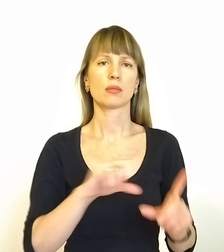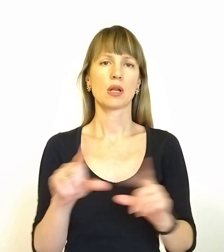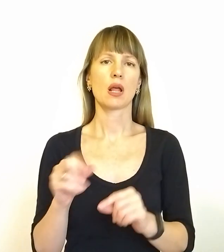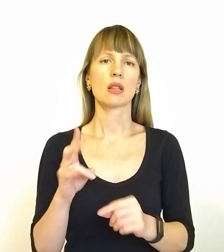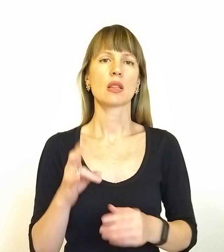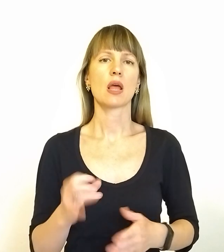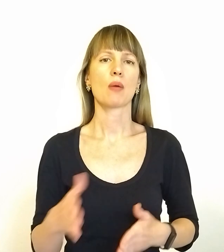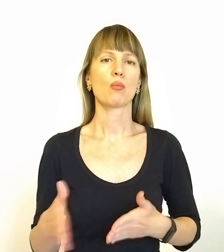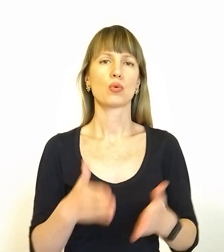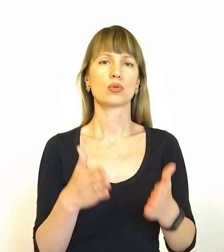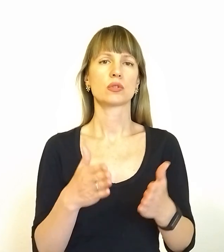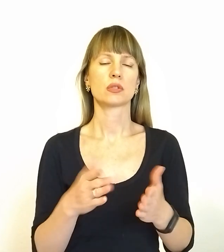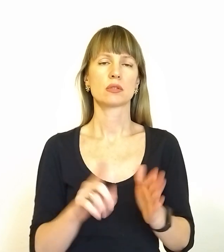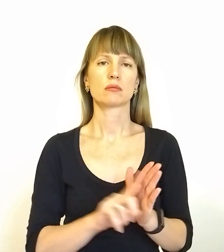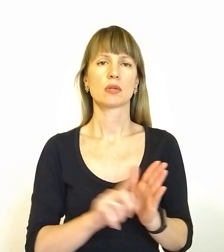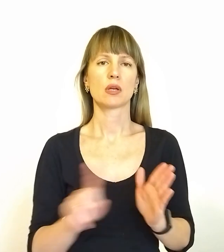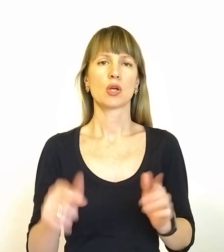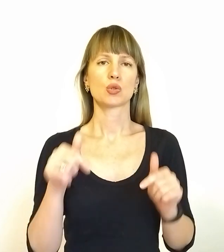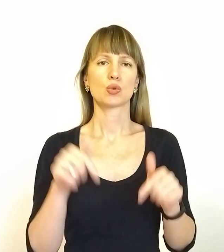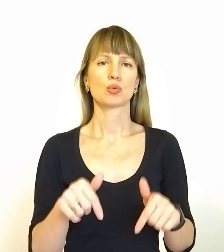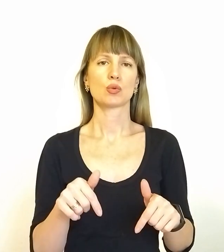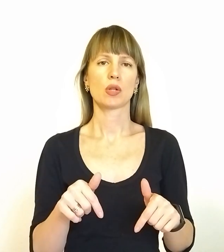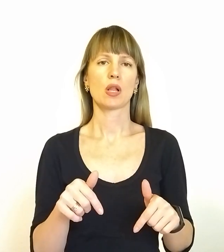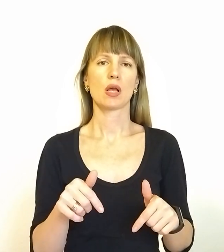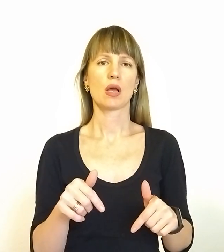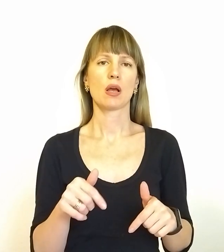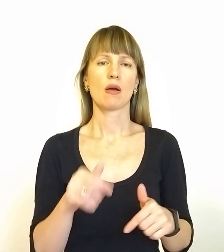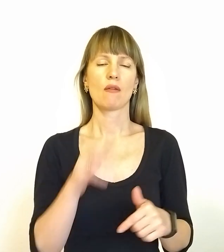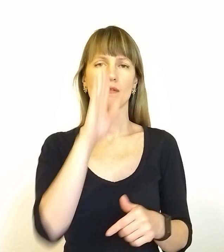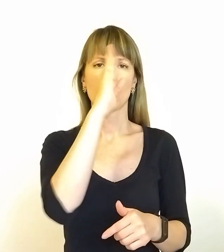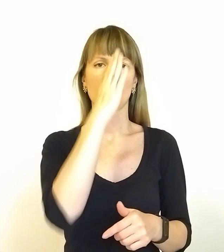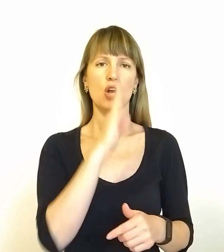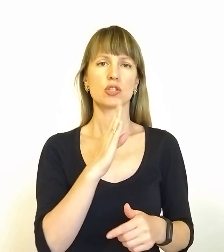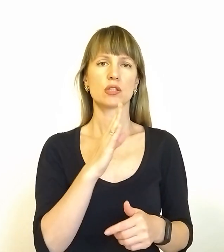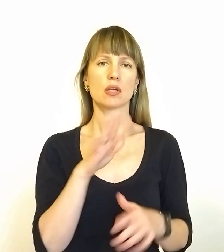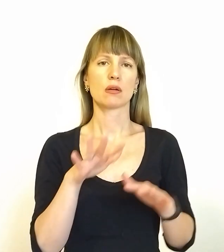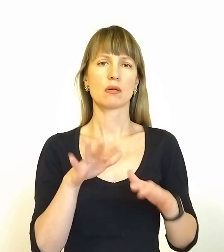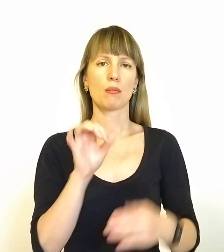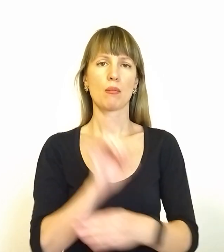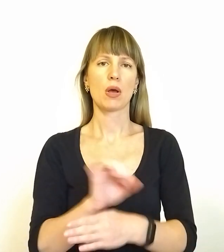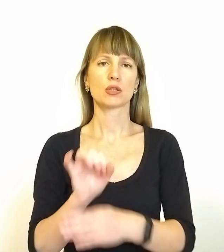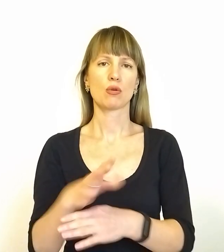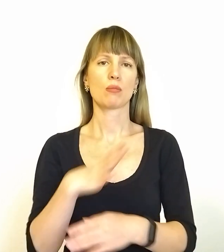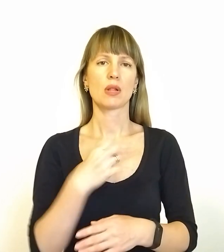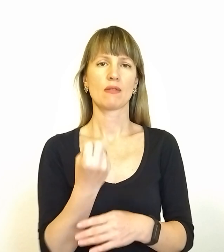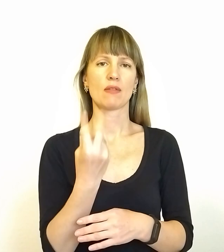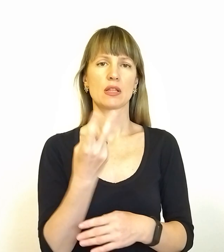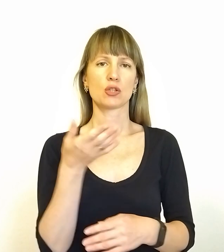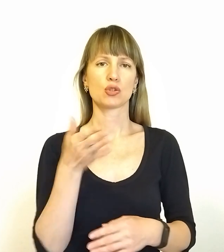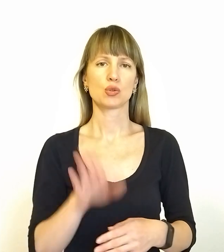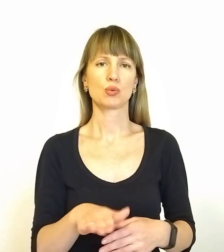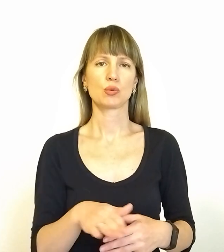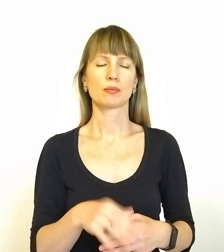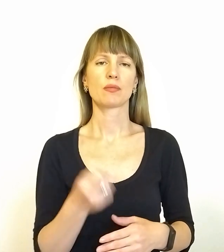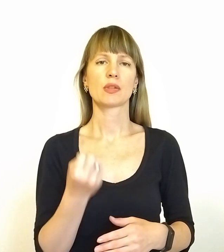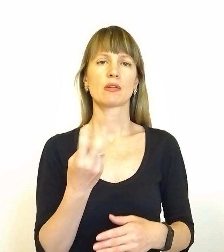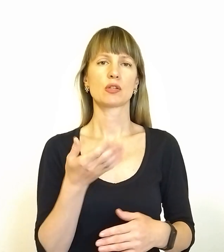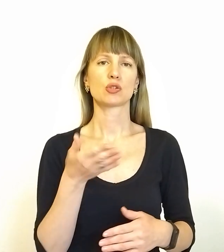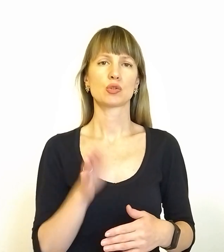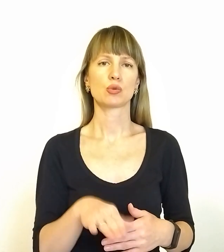пути следствия сюди, вражеских постів у нас було 12 штук. 12 штук, не на